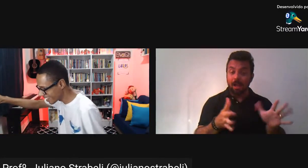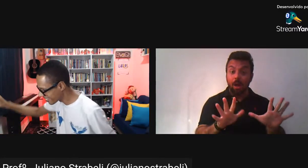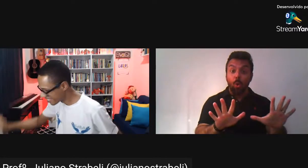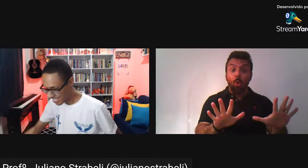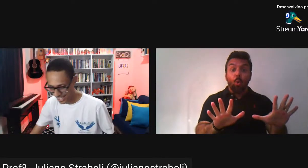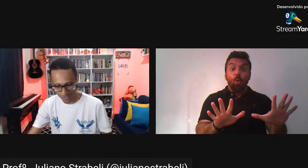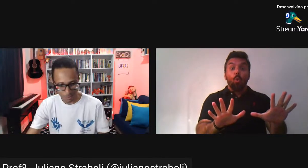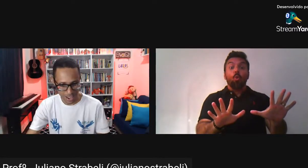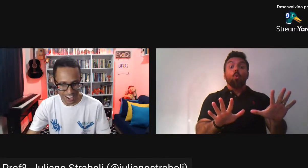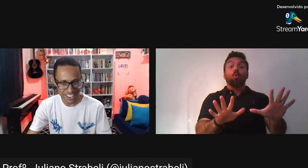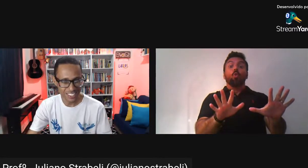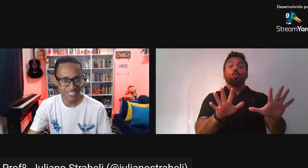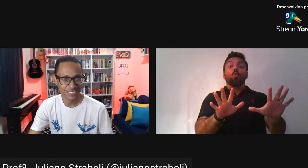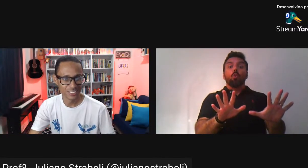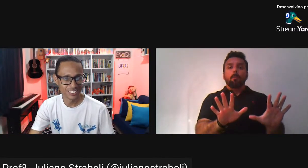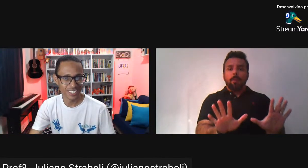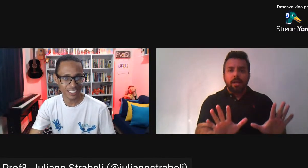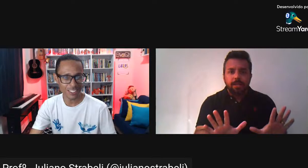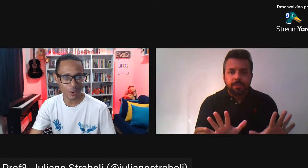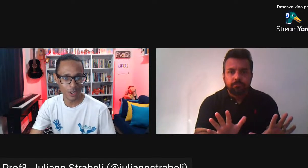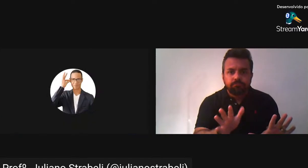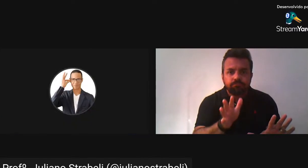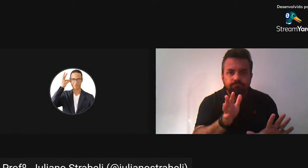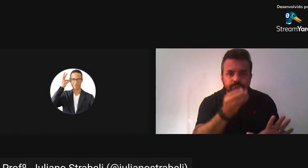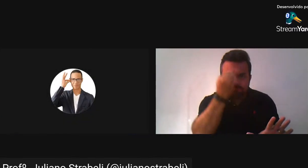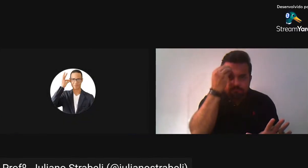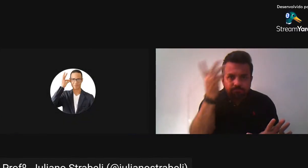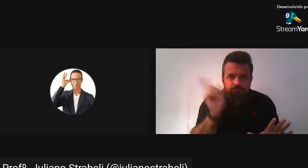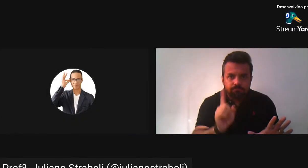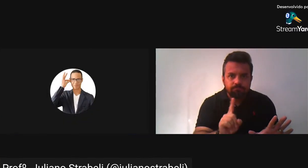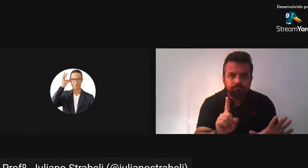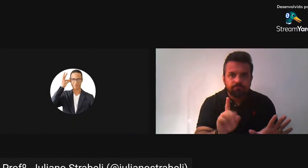De falar Espera aí 30 segundos